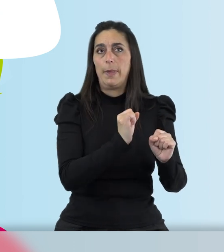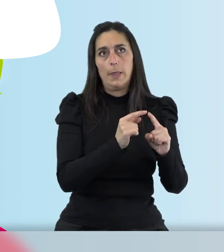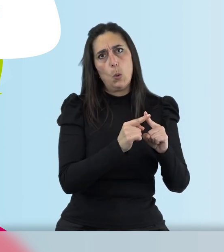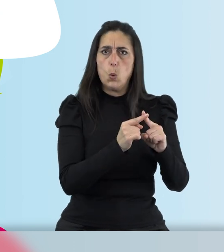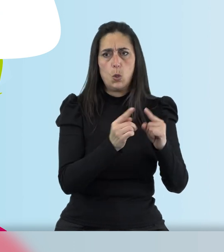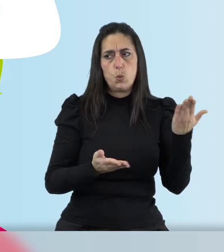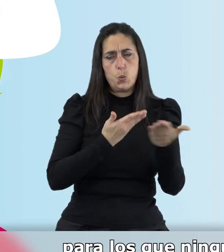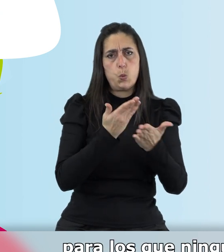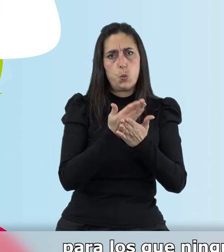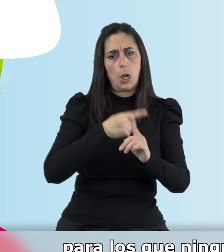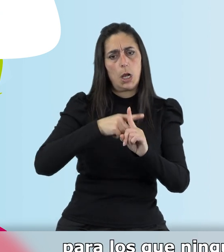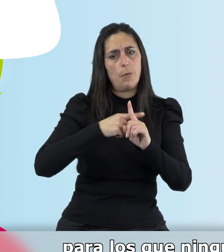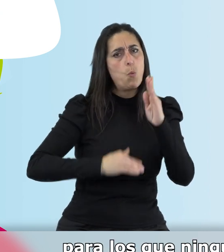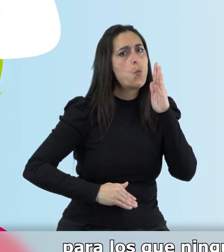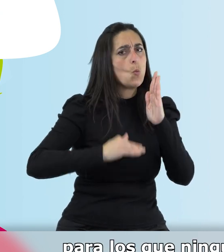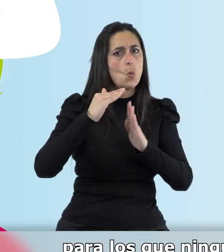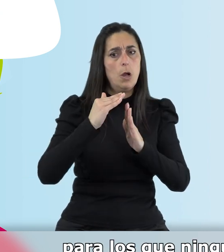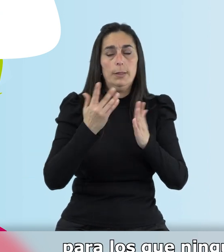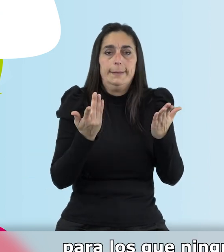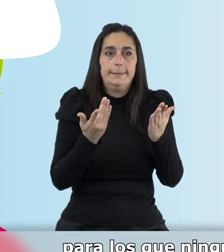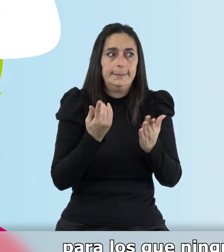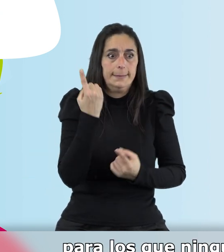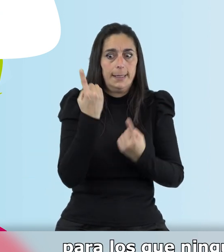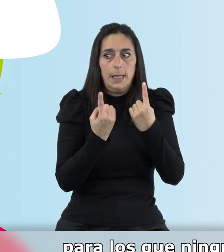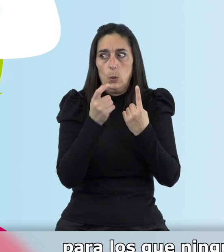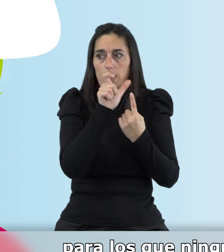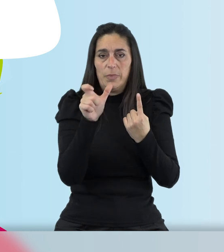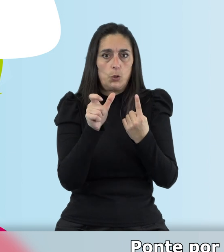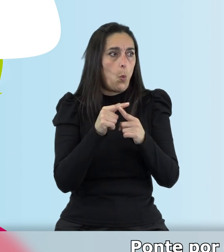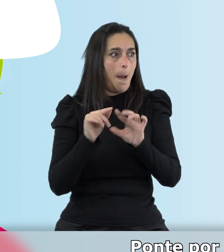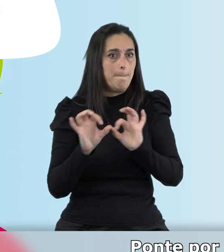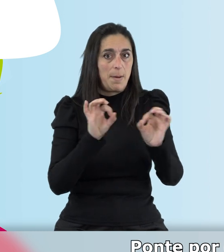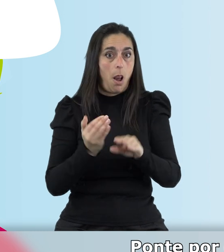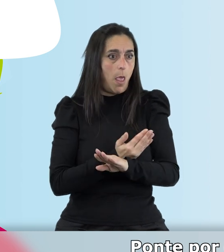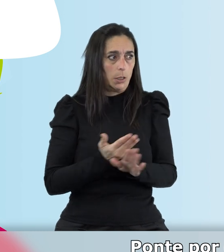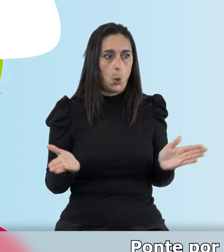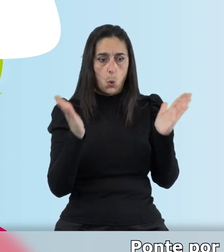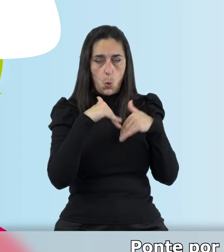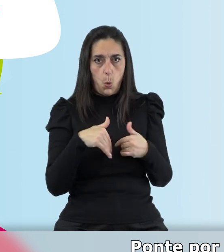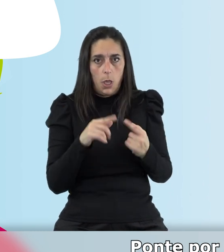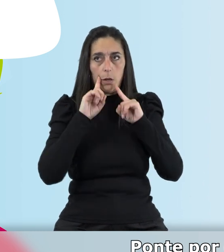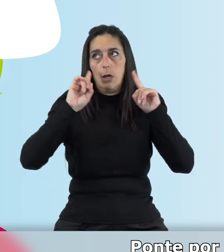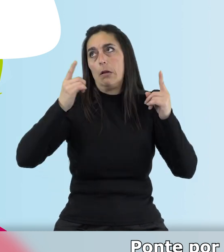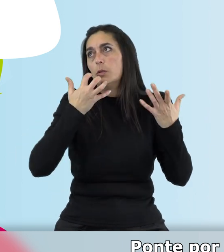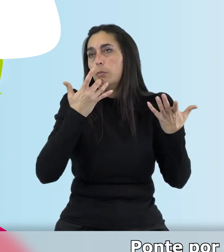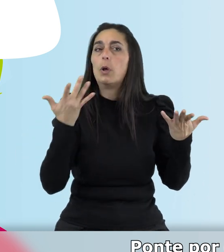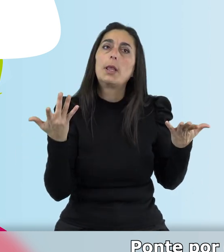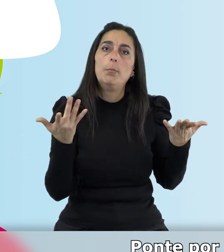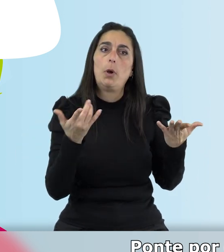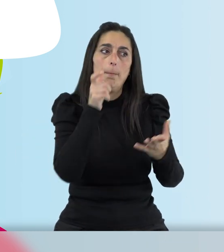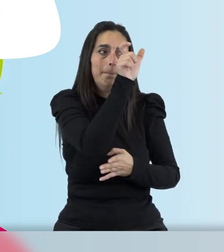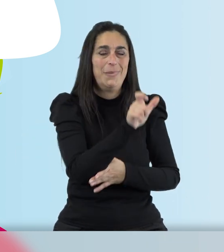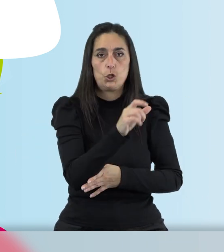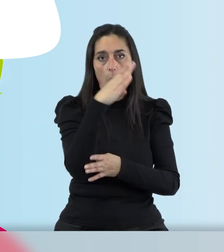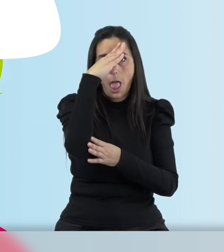niveles de exigencia muy altos para los que ninguna persona venimos preparados. Ponte por caso el caso de una persona